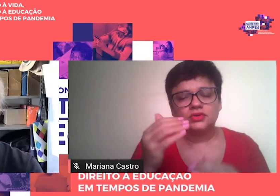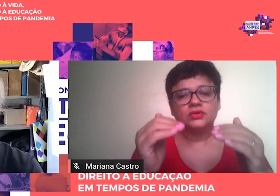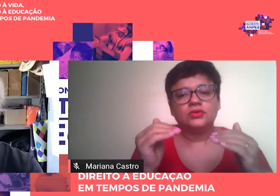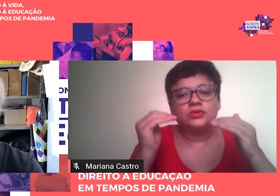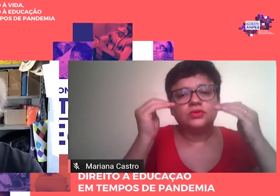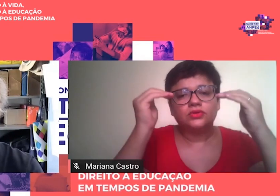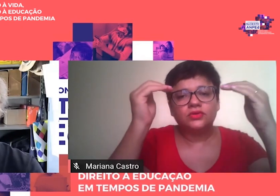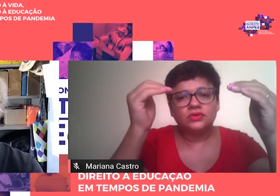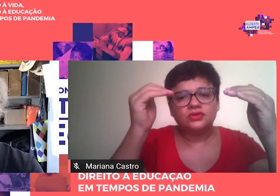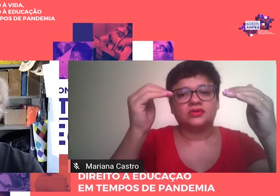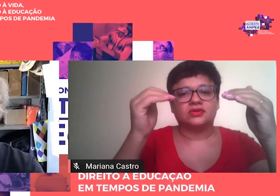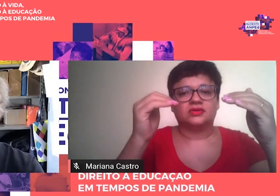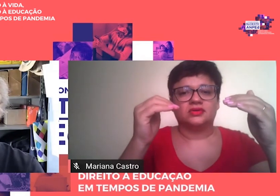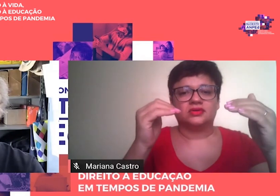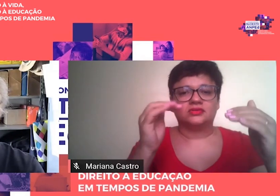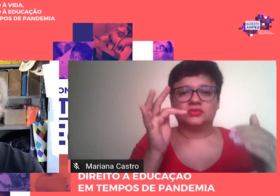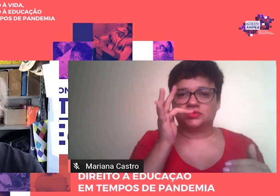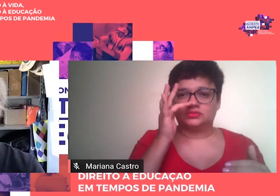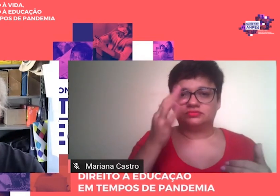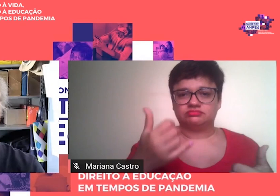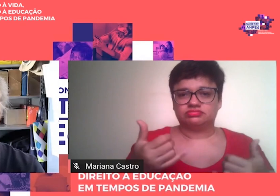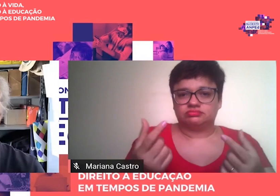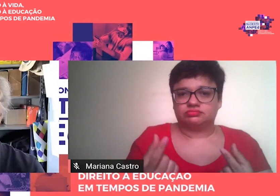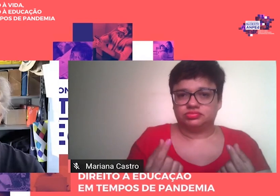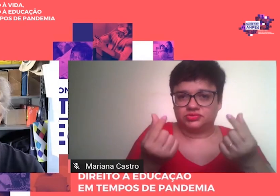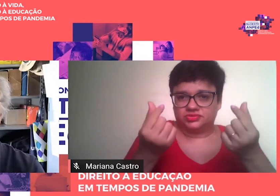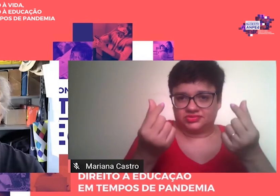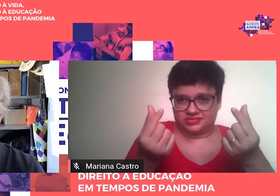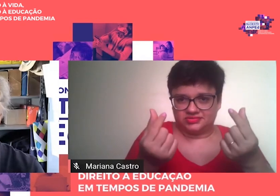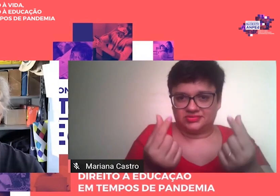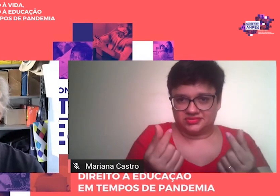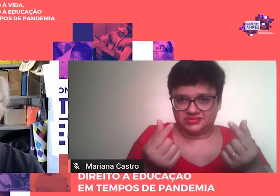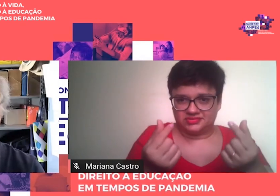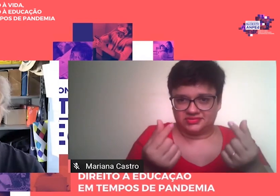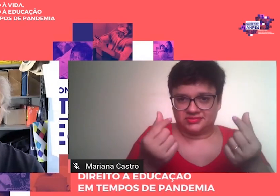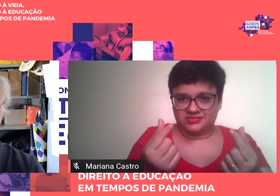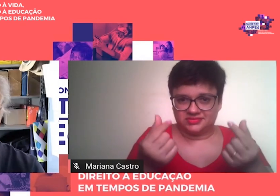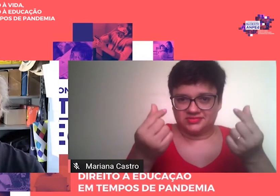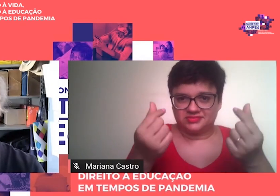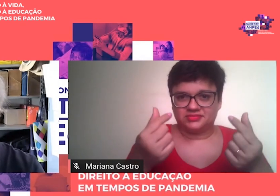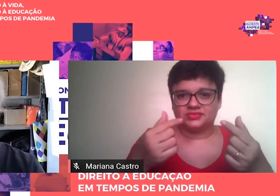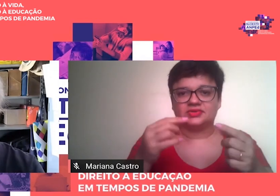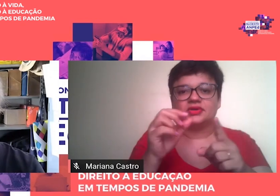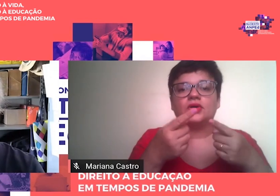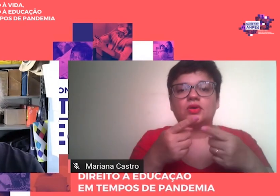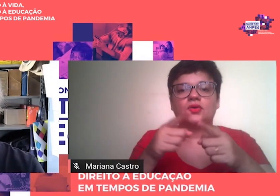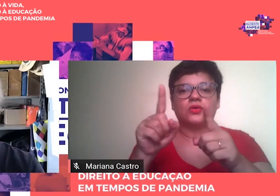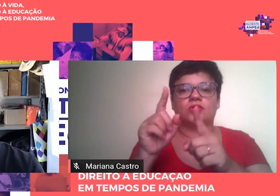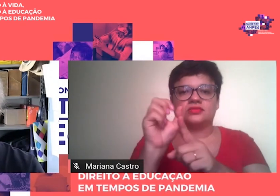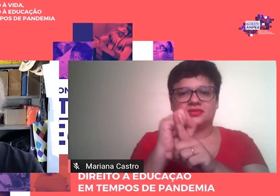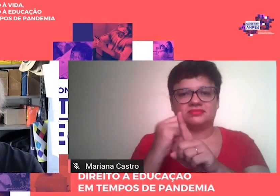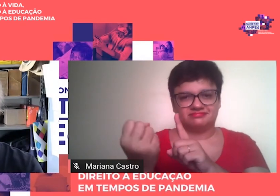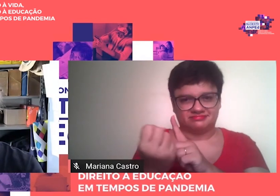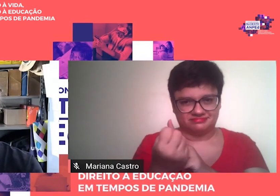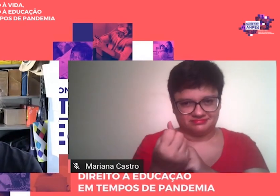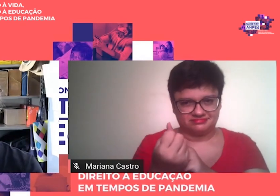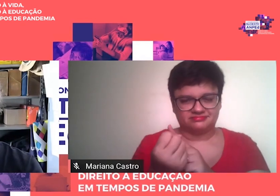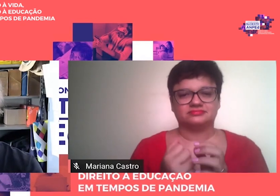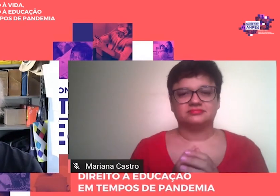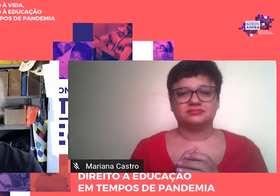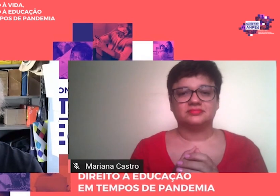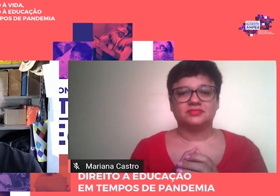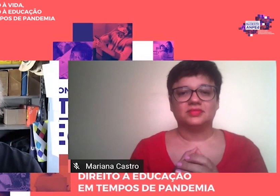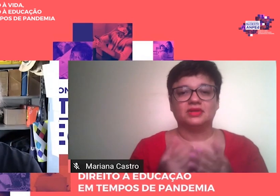burguesa ao incorporar elementos da tradição pedagógica socialista. Descendo das